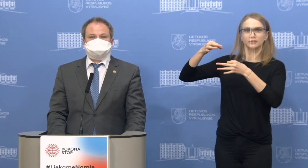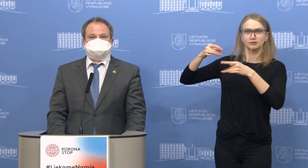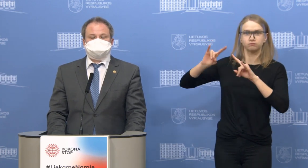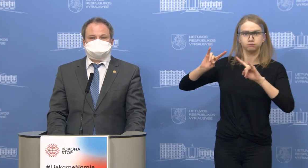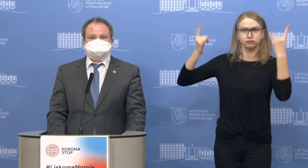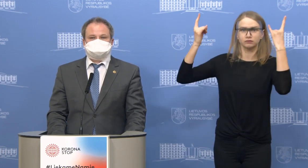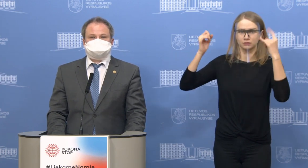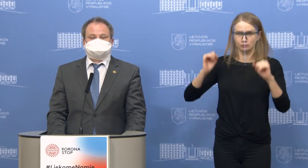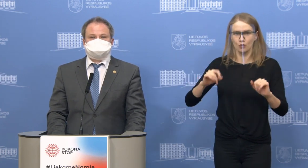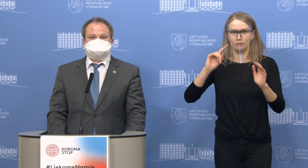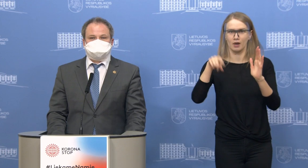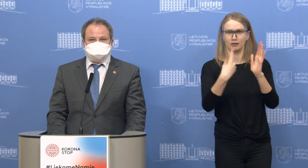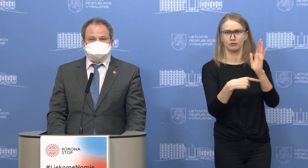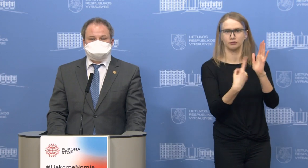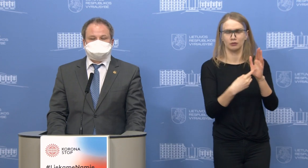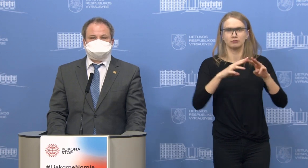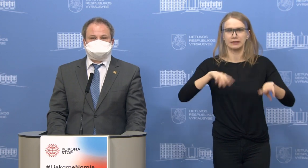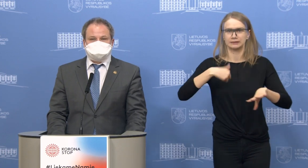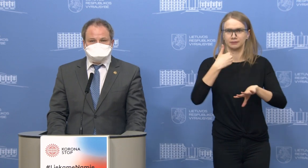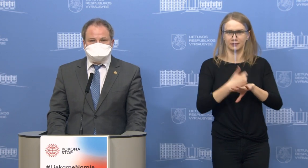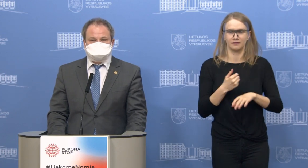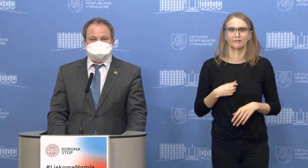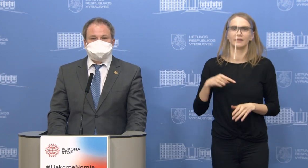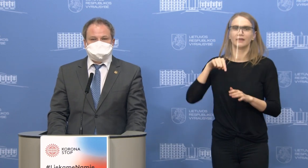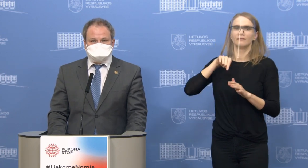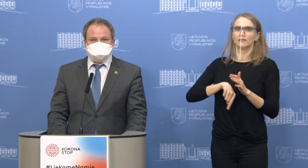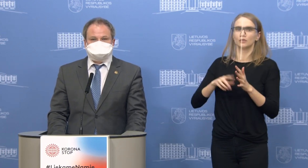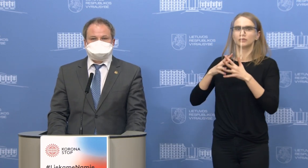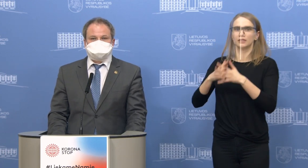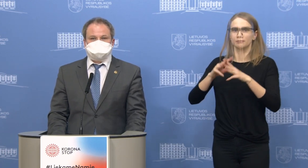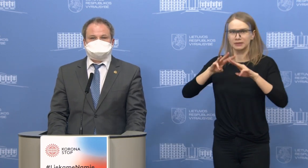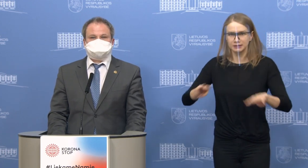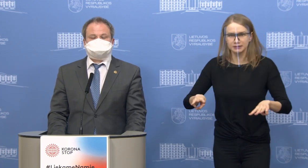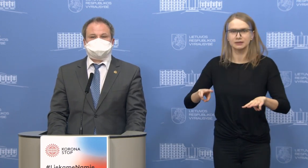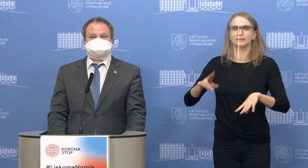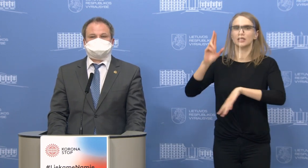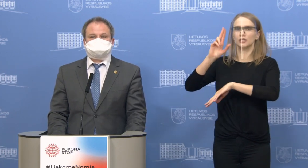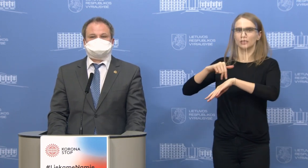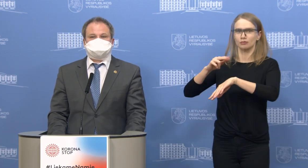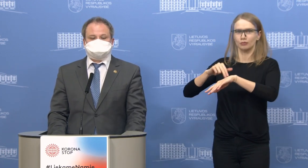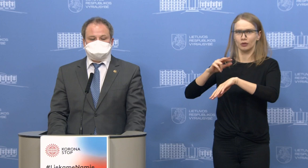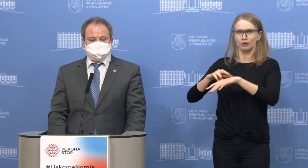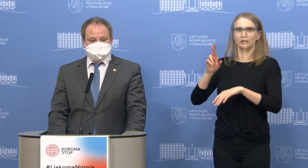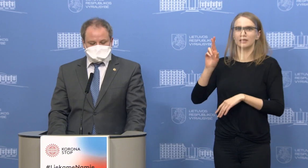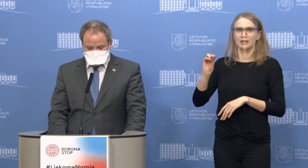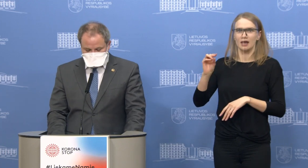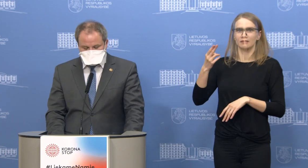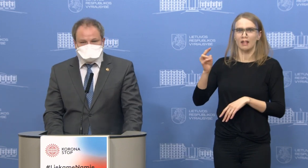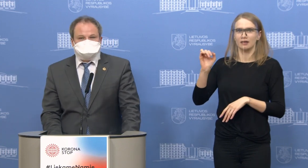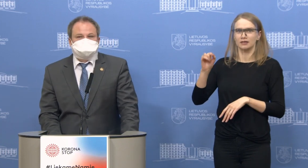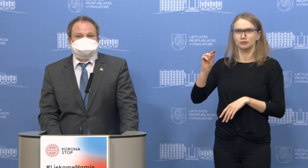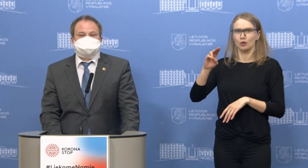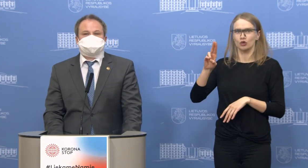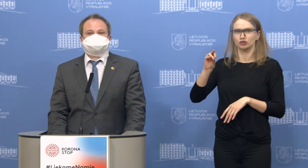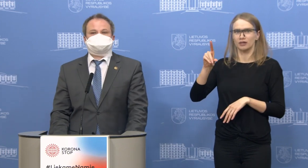kai į jūsų klausimus atsakys premjeras, vidaus reikalų ministrė ir policijos generalinis komisaras Renatas Požėla. Tai tiek